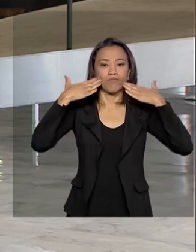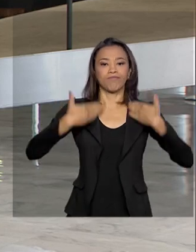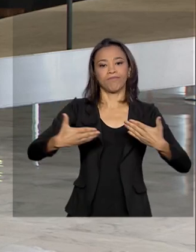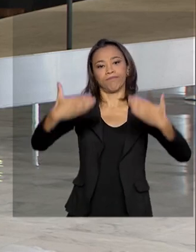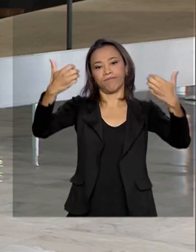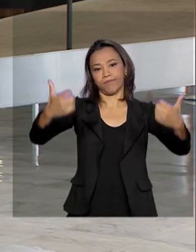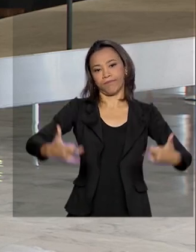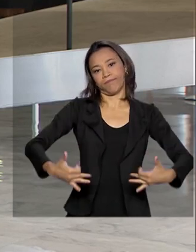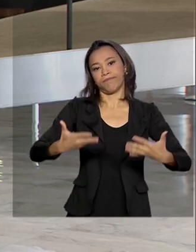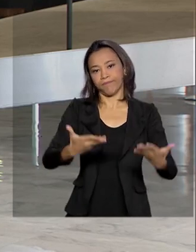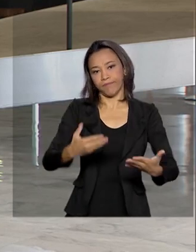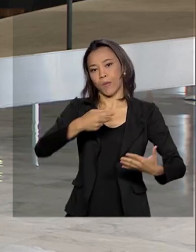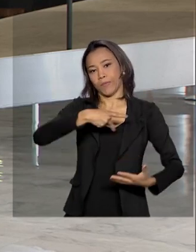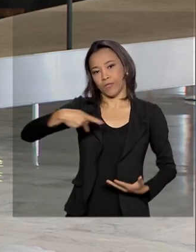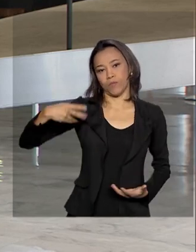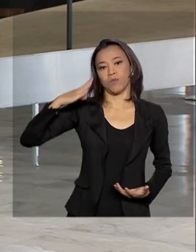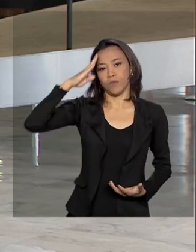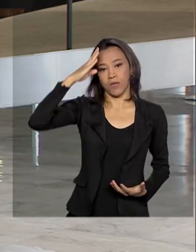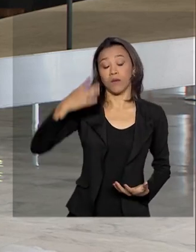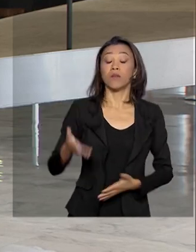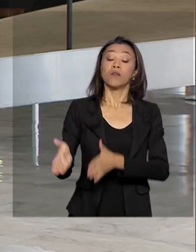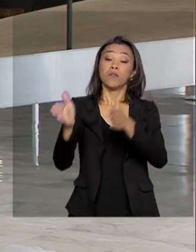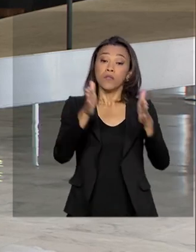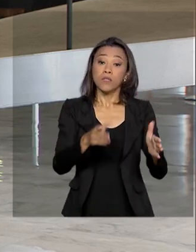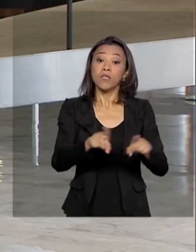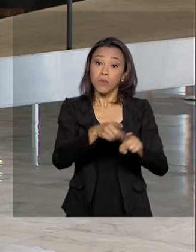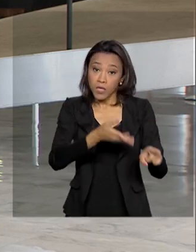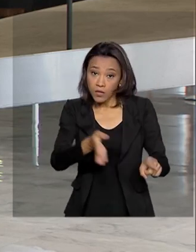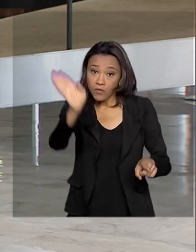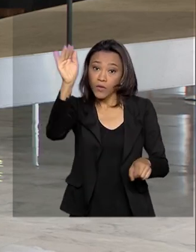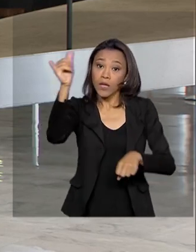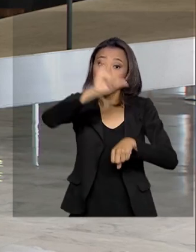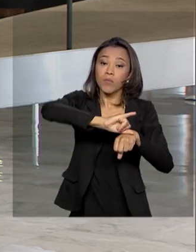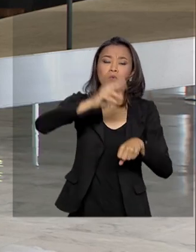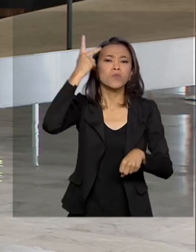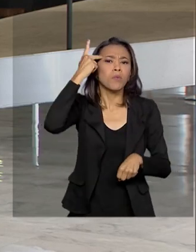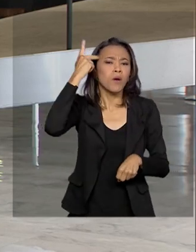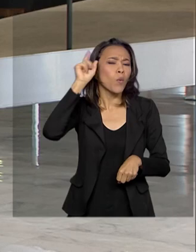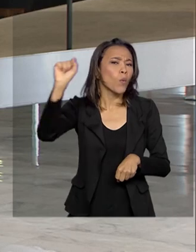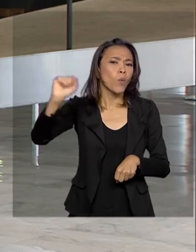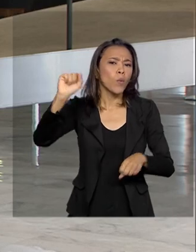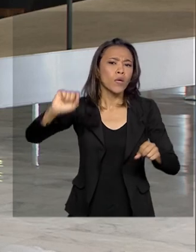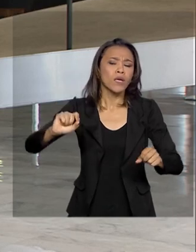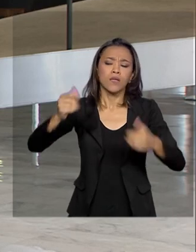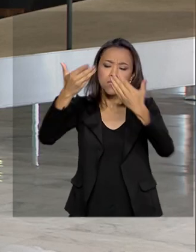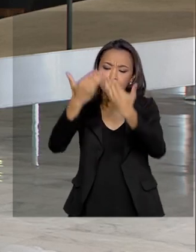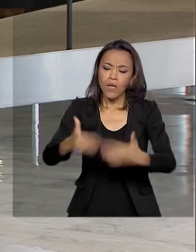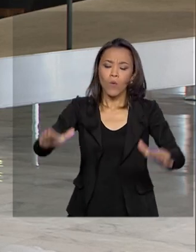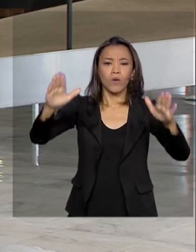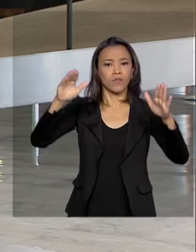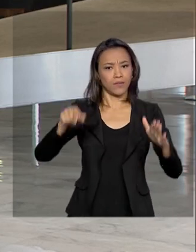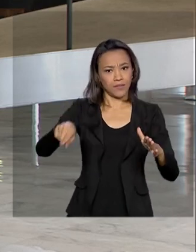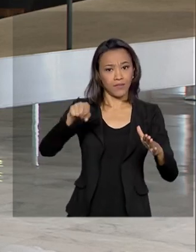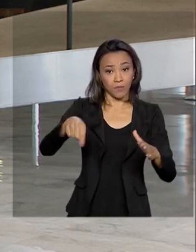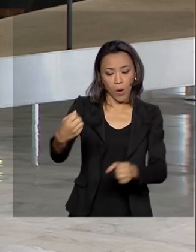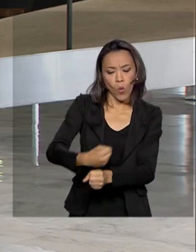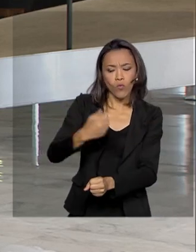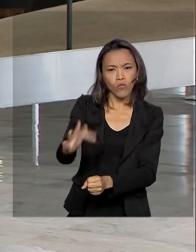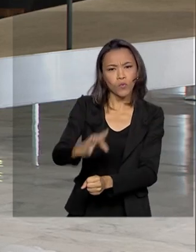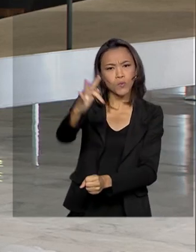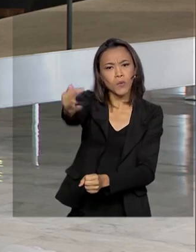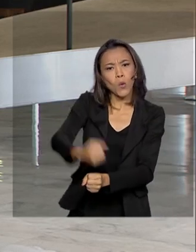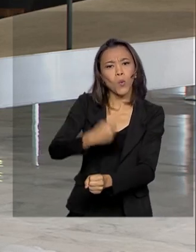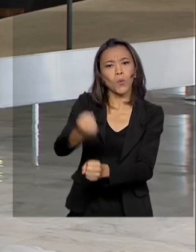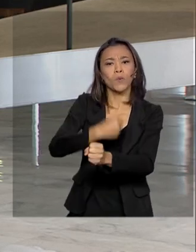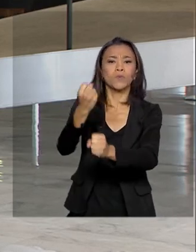presidente Jair Bolsonaro cumpriu a agenda na capital paulista. Ele participou lá do lançamento da Pedra Fundamental do Colégio